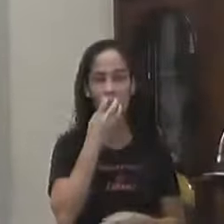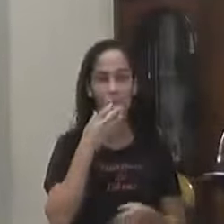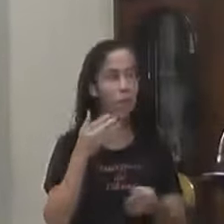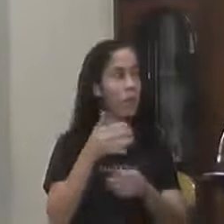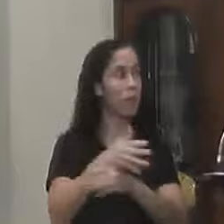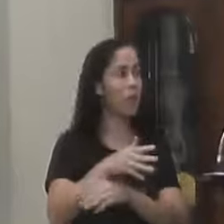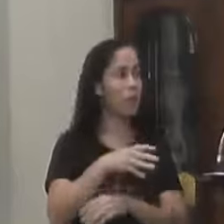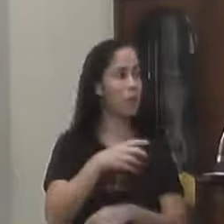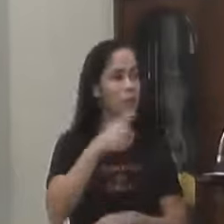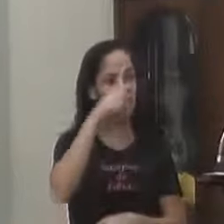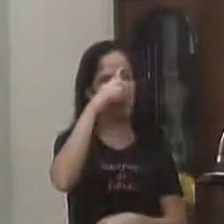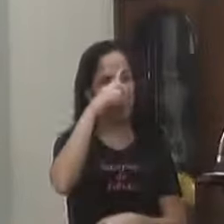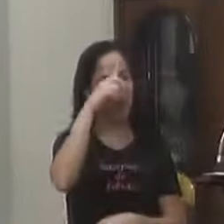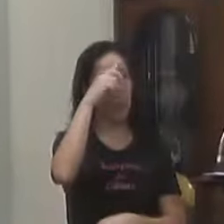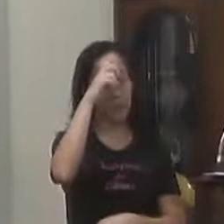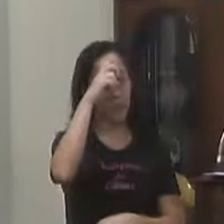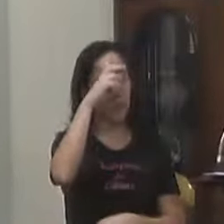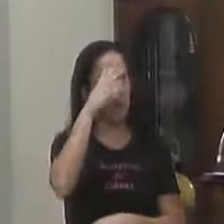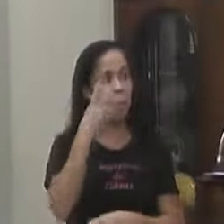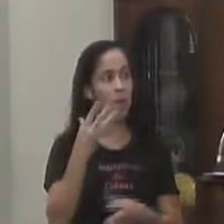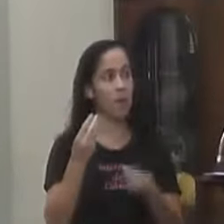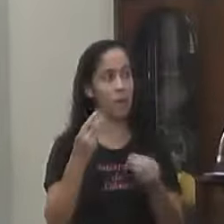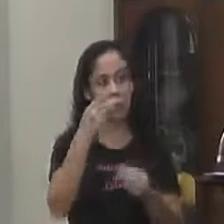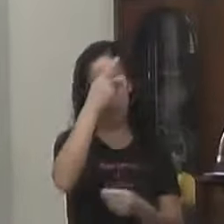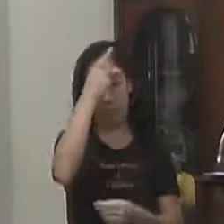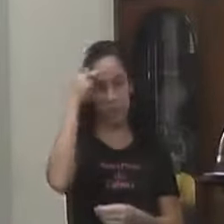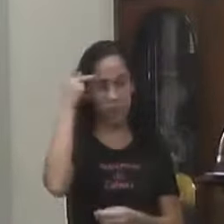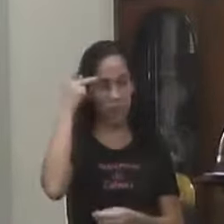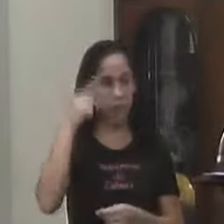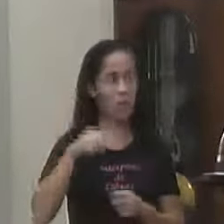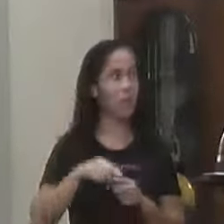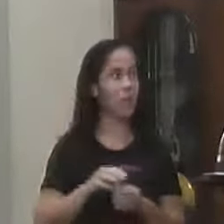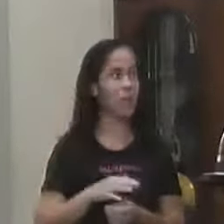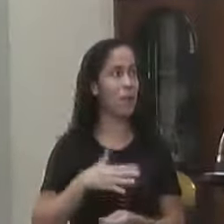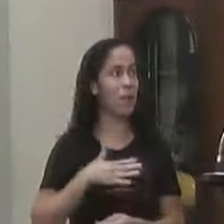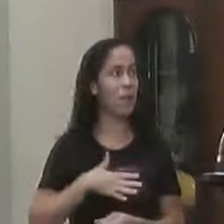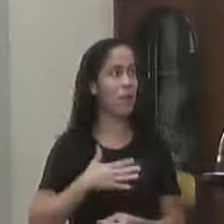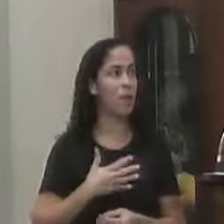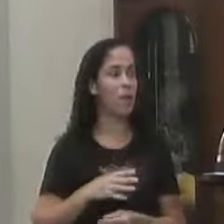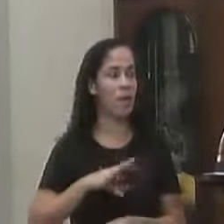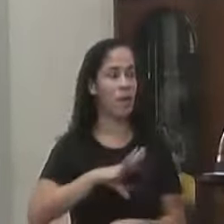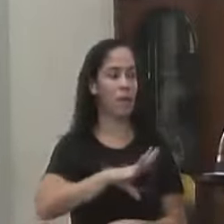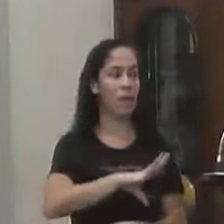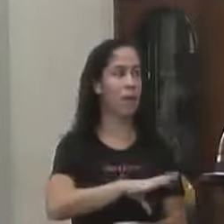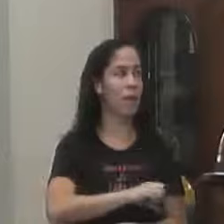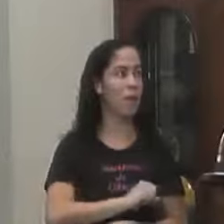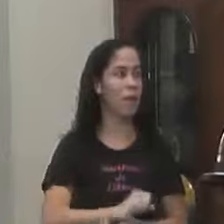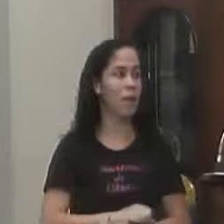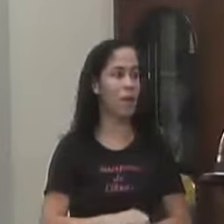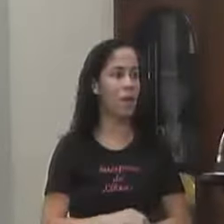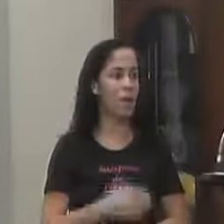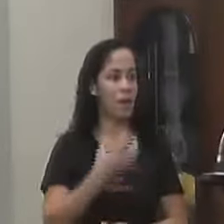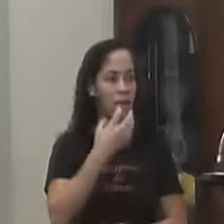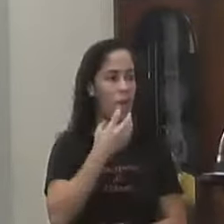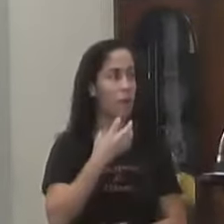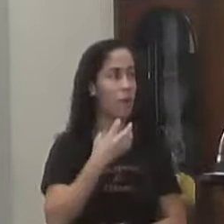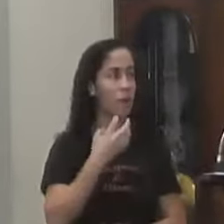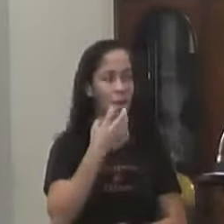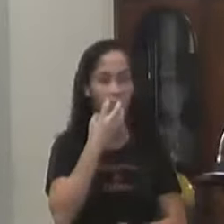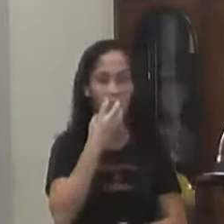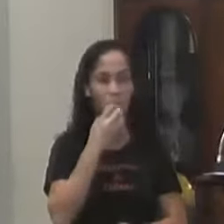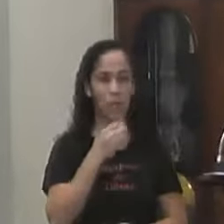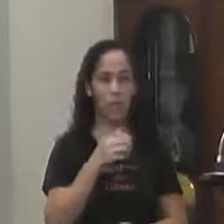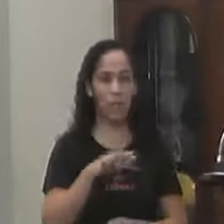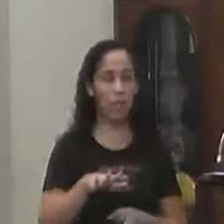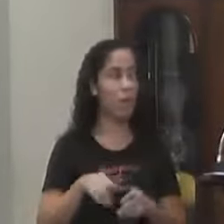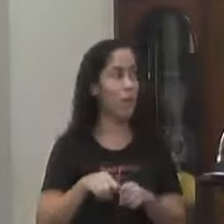hospitais Pô Tem tantas As pessoas gostam tanto Do cachorro Tem um amor Pelo cachorro Aí chega na hora Que o